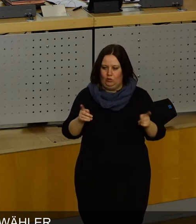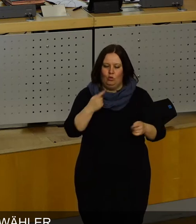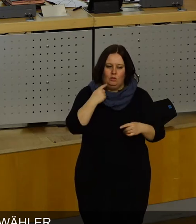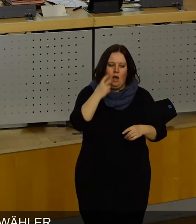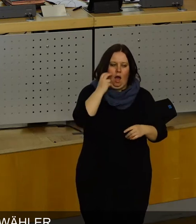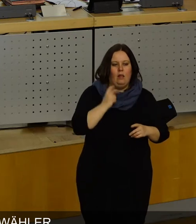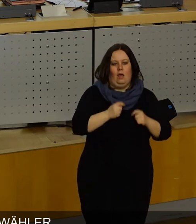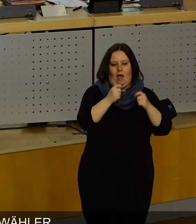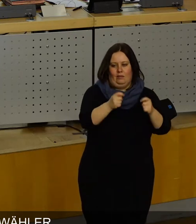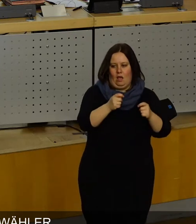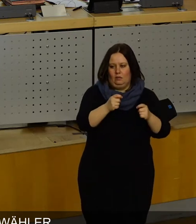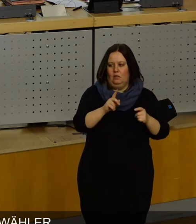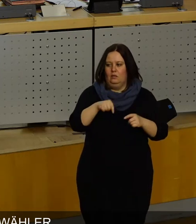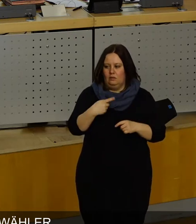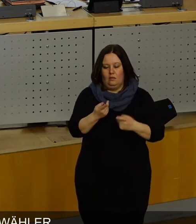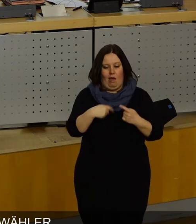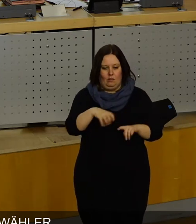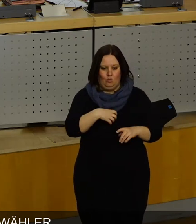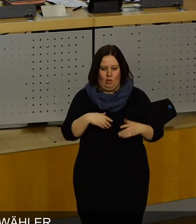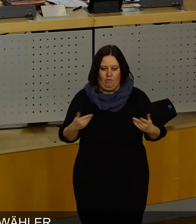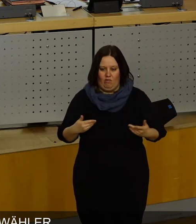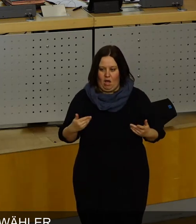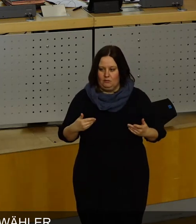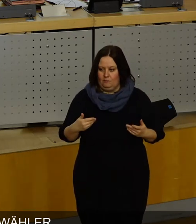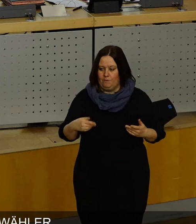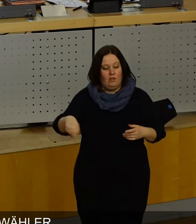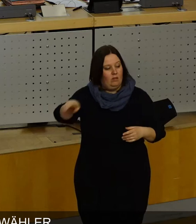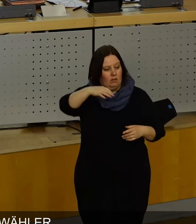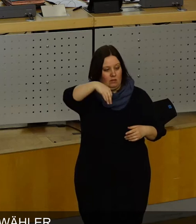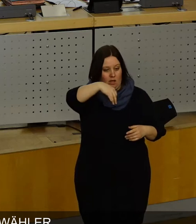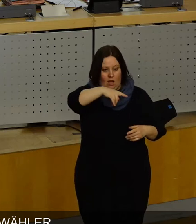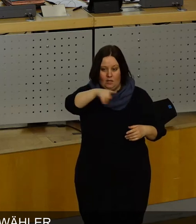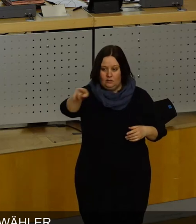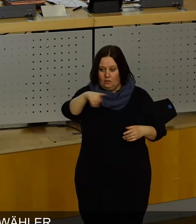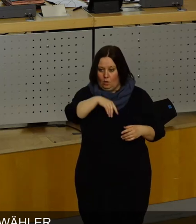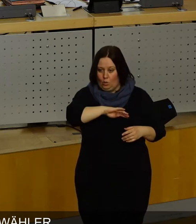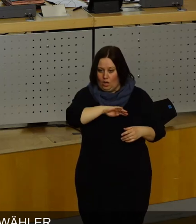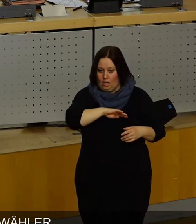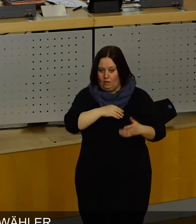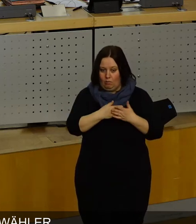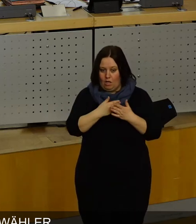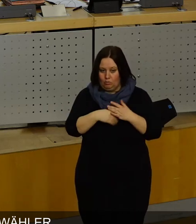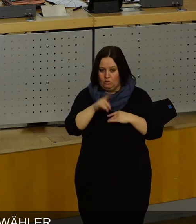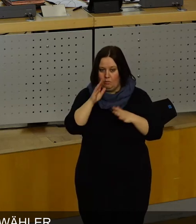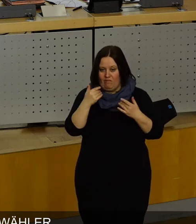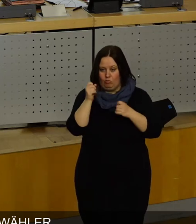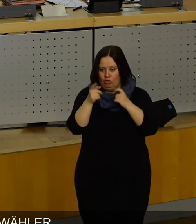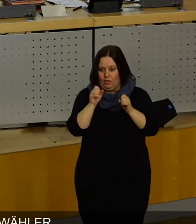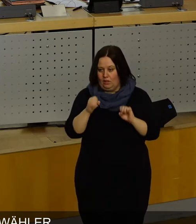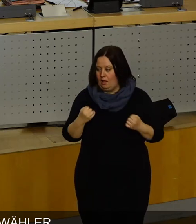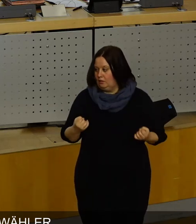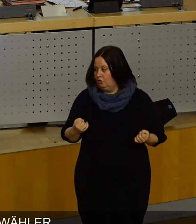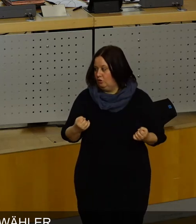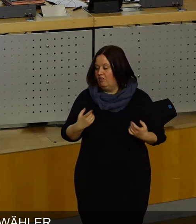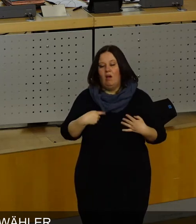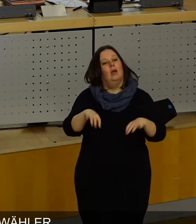Ursprungsantrag hier nehmen, haben wir ein ganz anderes Problem. Kein einziger von Ihnen, meine Damen und Herren Kollegen, wird nämlich dann sich bewerben können, weil